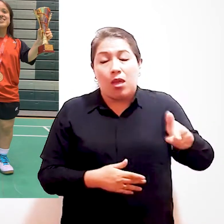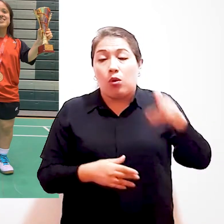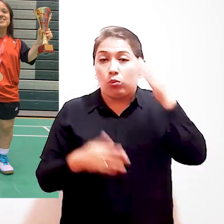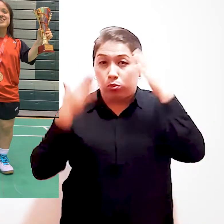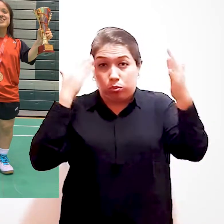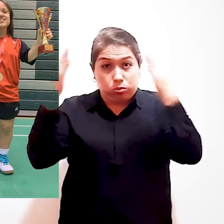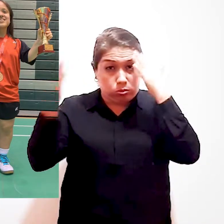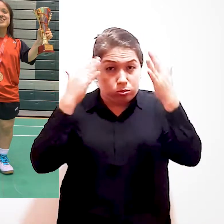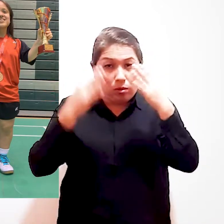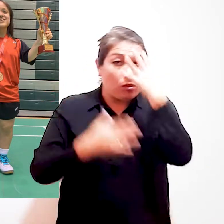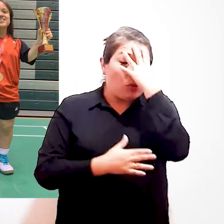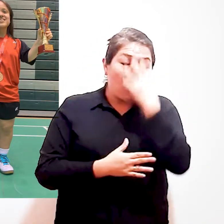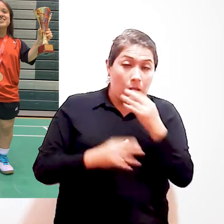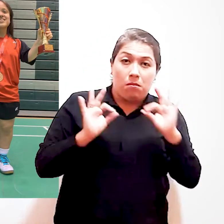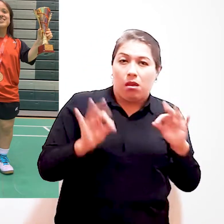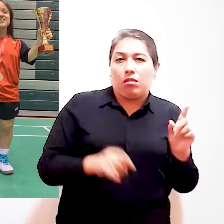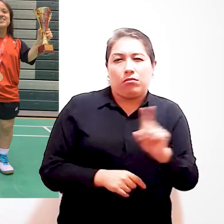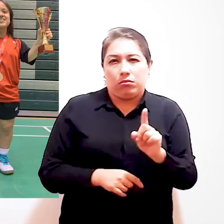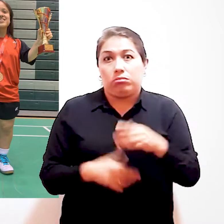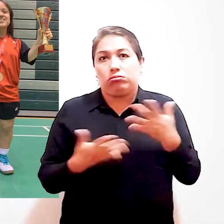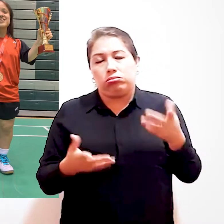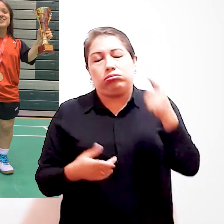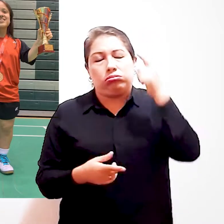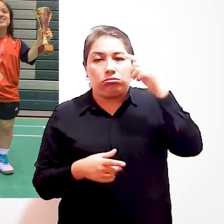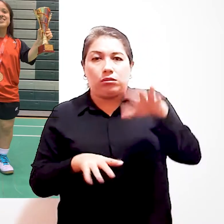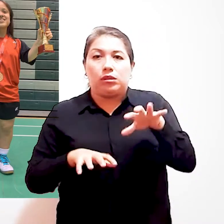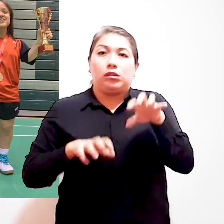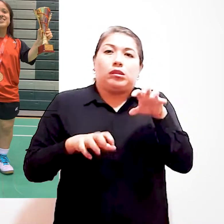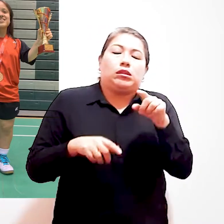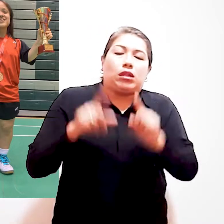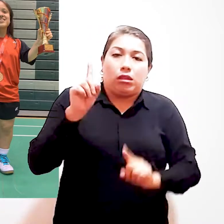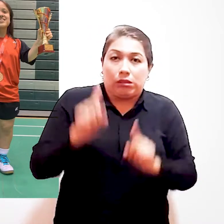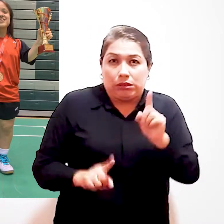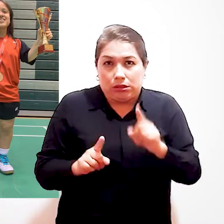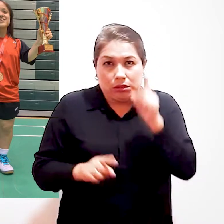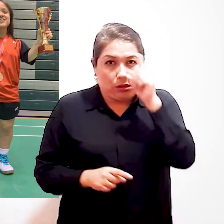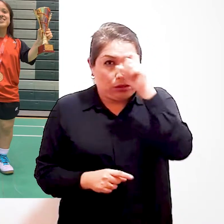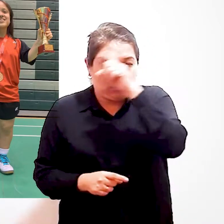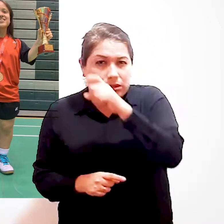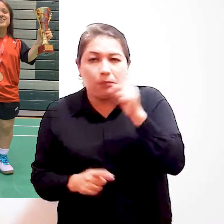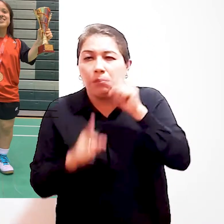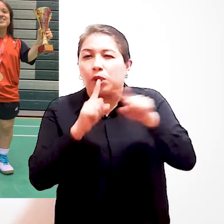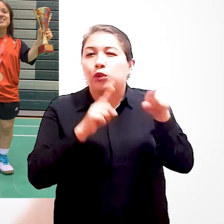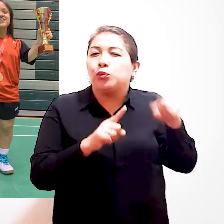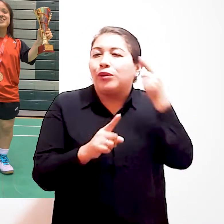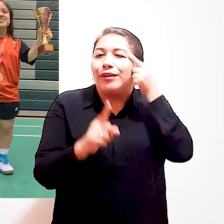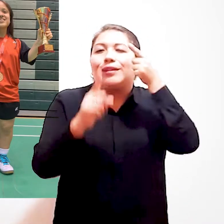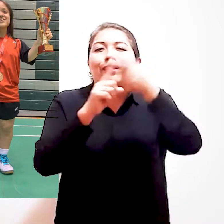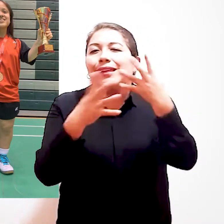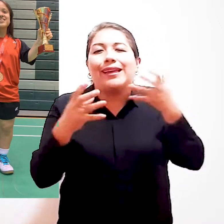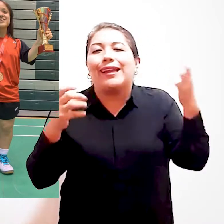Todo el día estaba ocupada y no descansaba bien Tuvo días estresantes Pero un objetivo claro Ganar el mundial